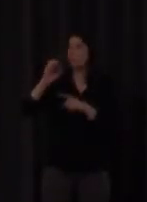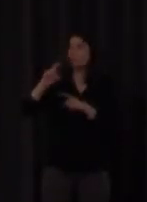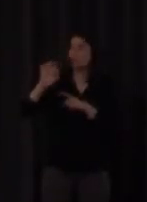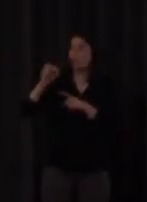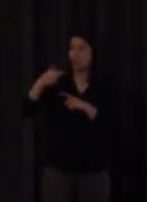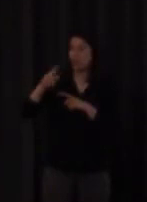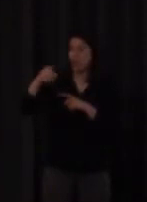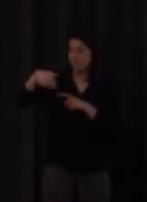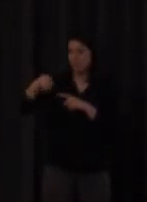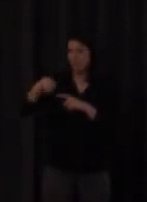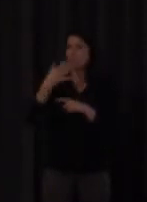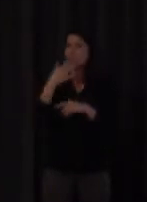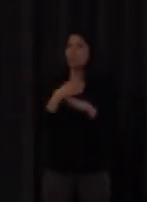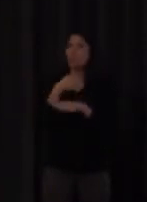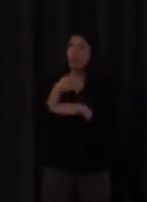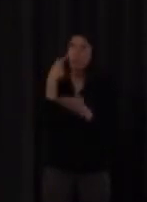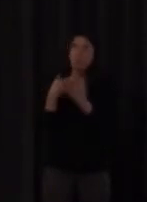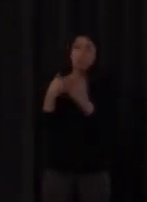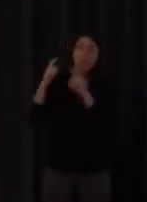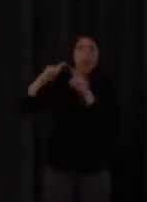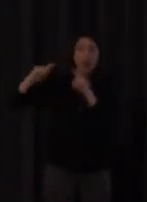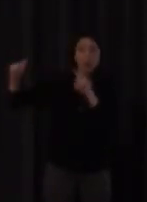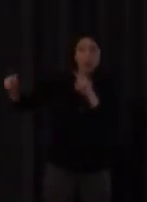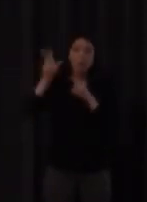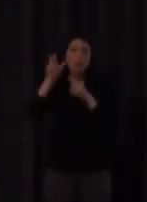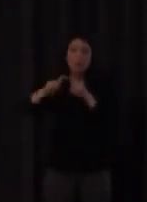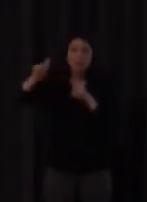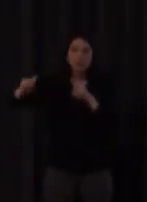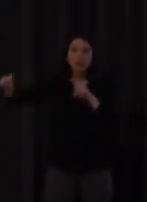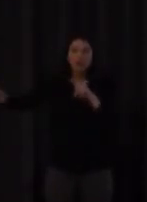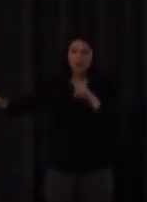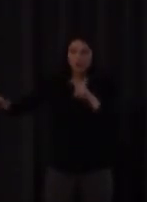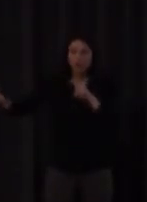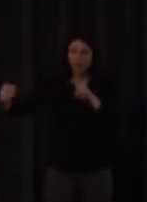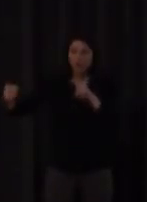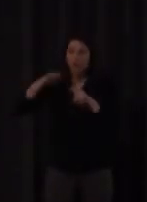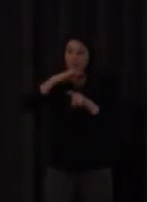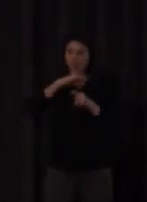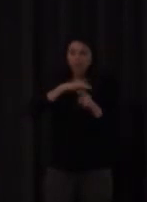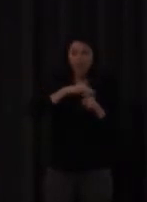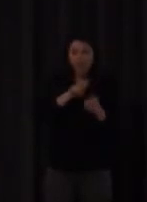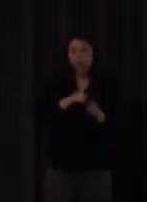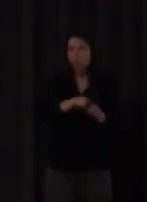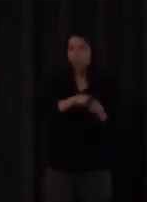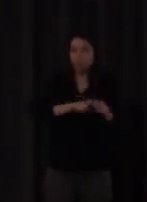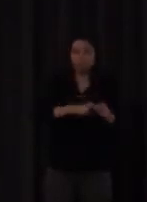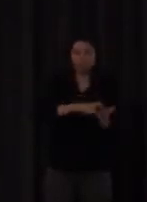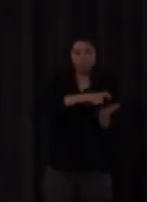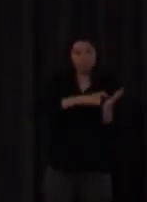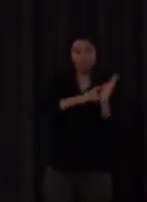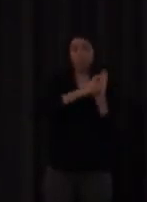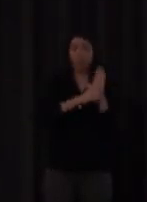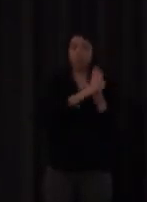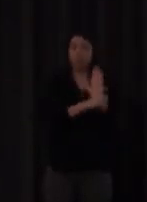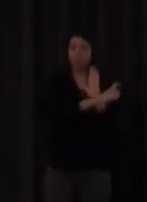una audiometría por ejemplo y se refleja en un el haz de sonido en un papel como una especie de gráfica o si en alguna ocasión